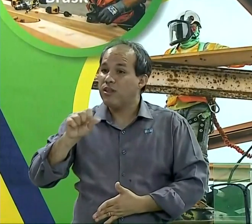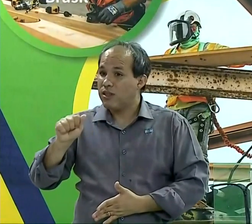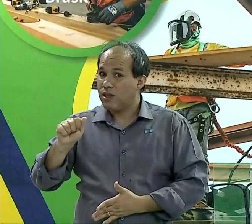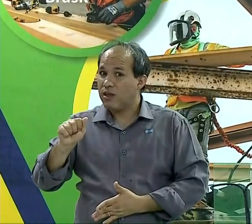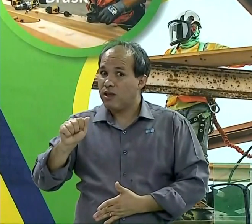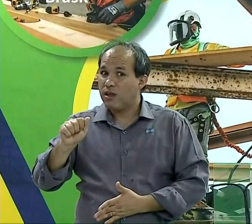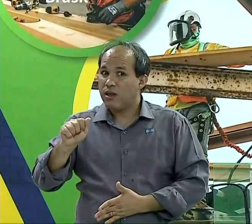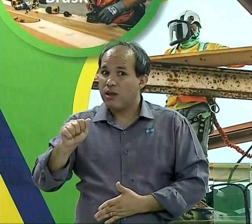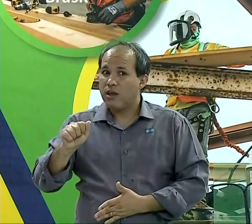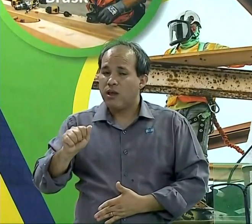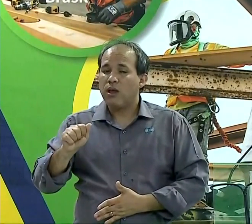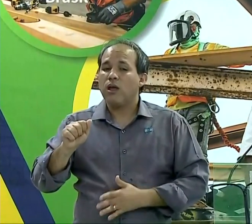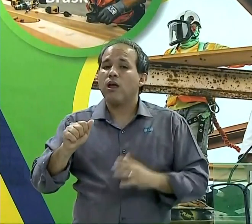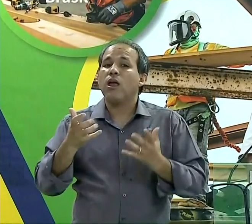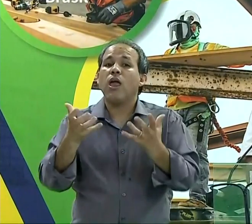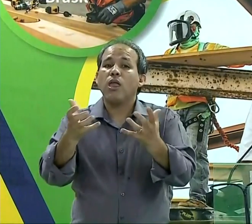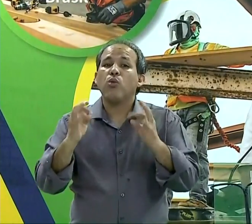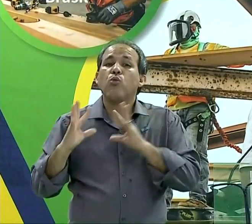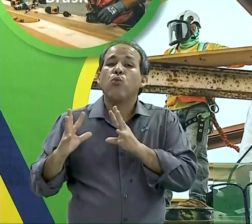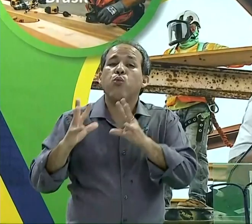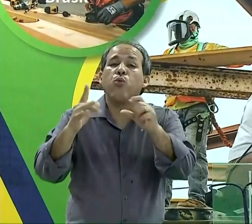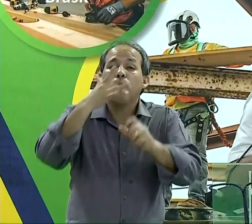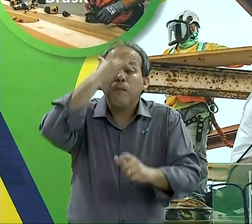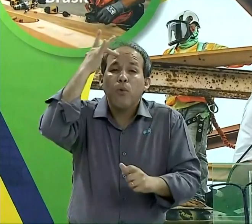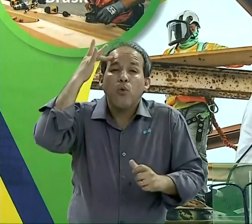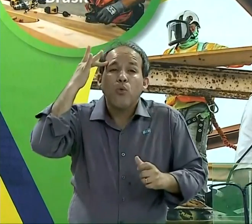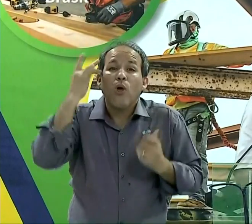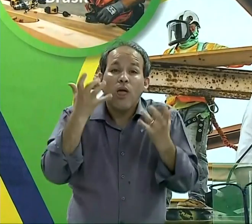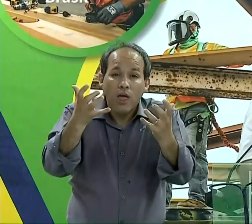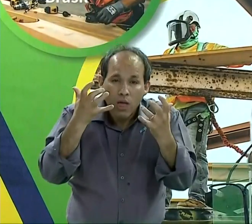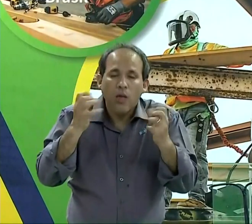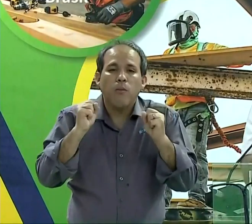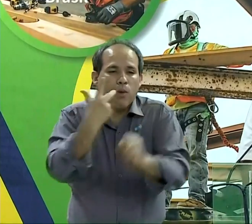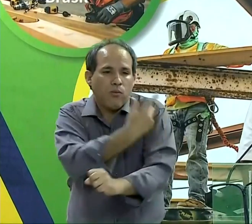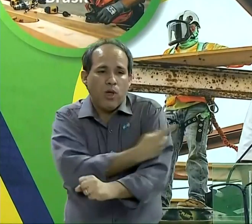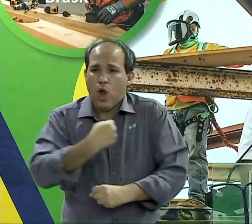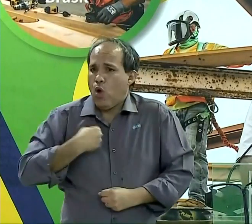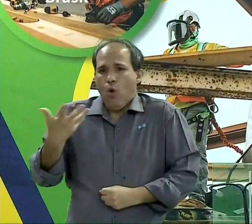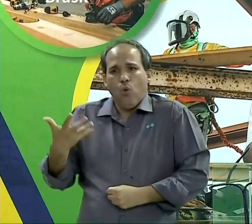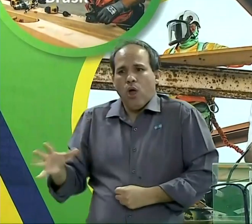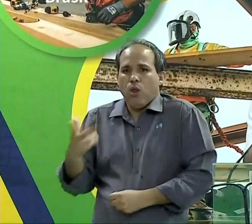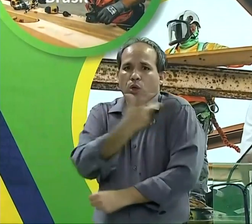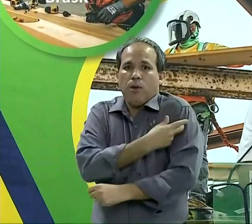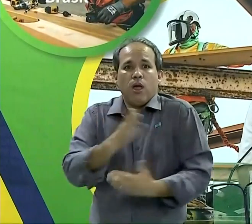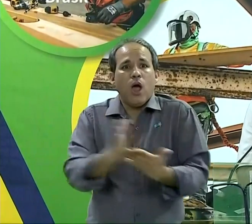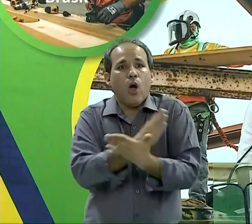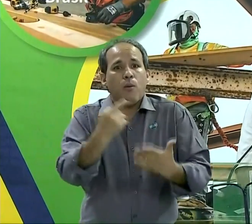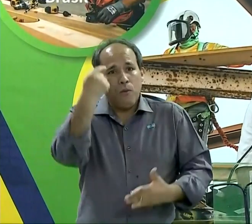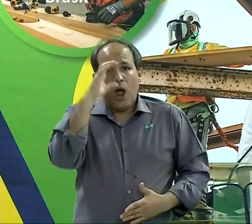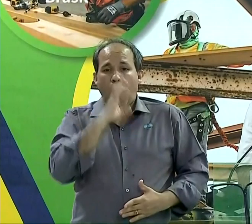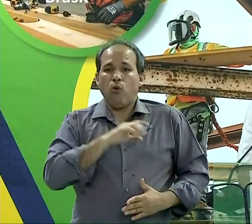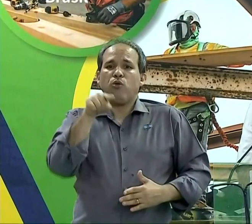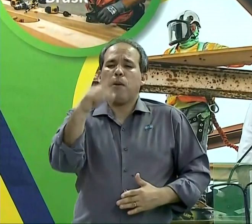varias veces contra Macron en las redes sociales, tras las críticas del presidente francés por el aumento de los incendios en la Amazonía.